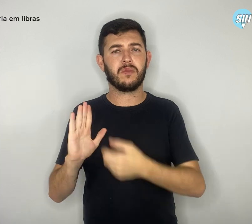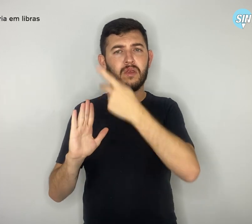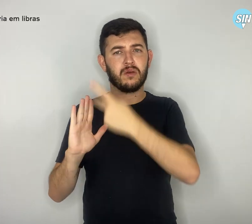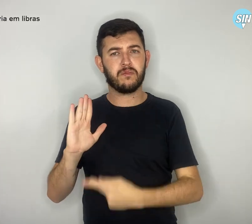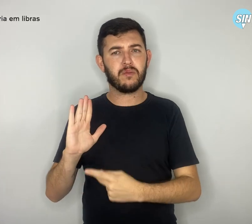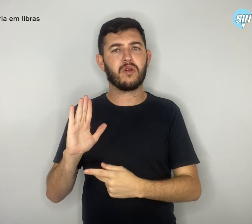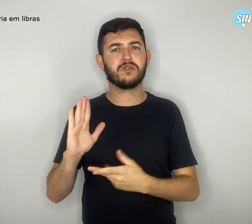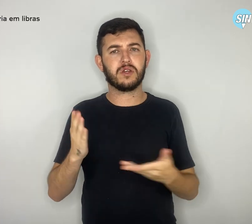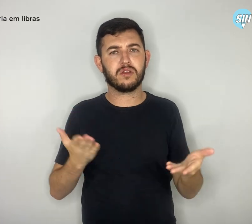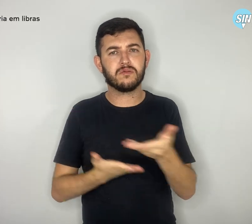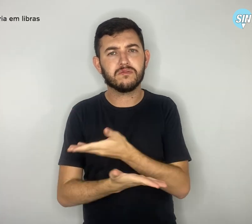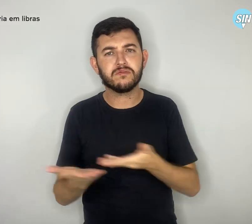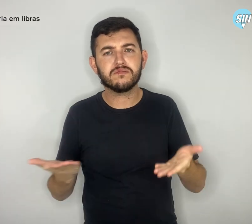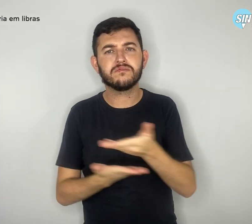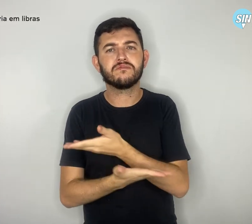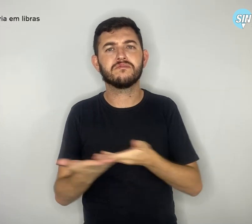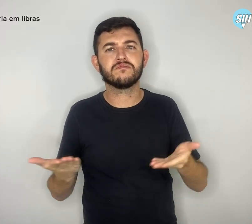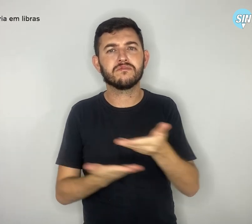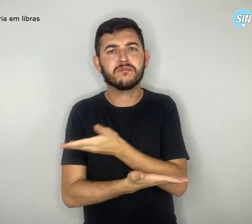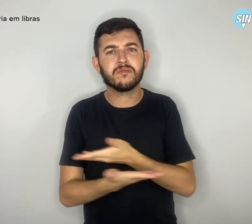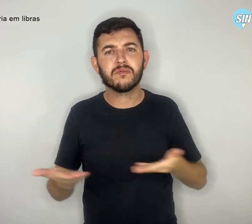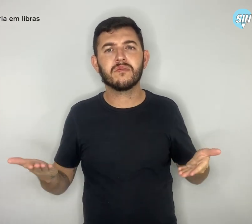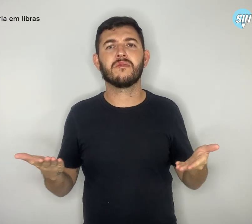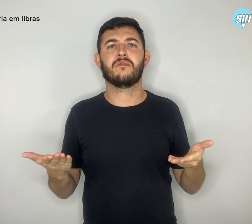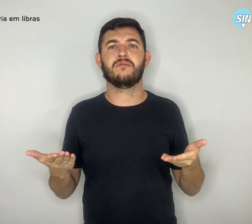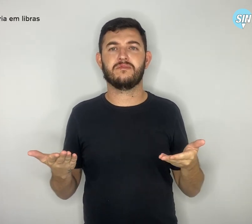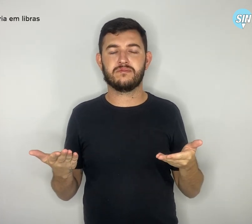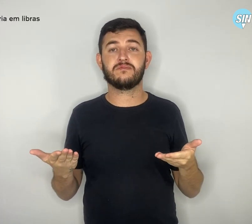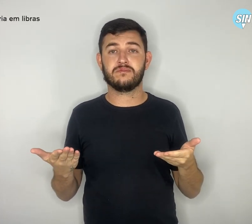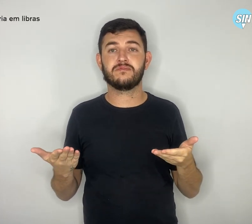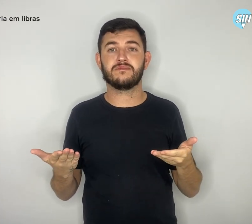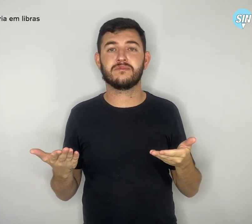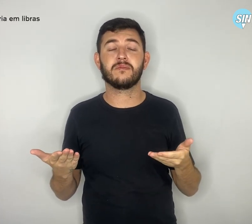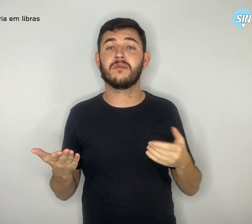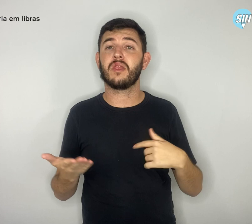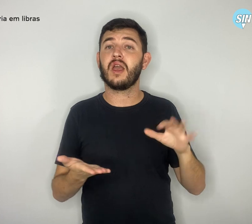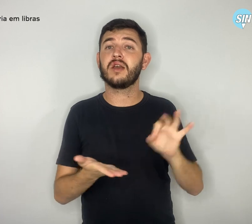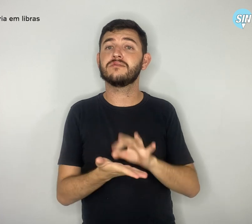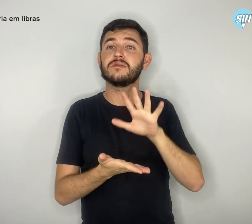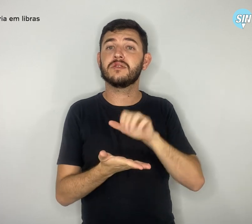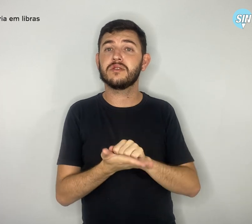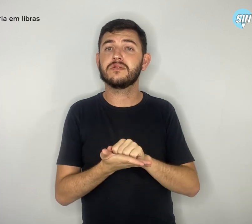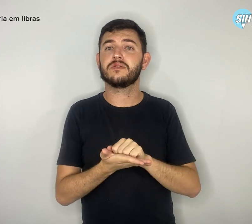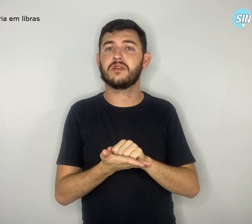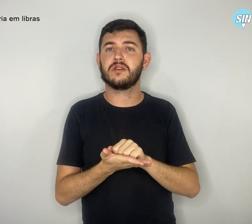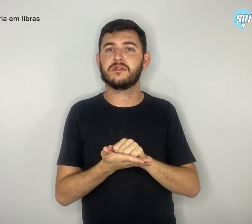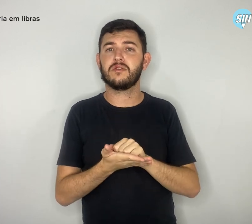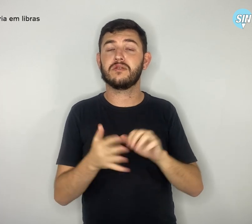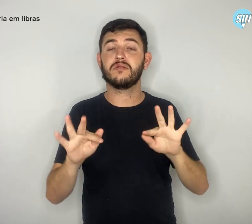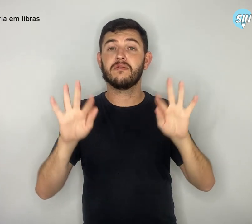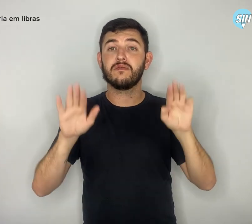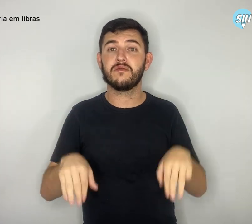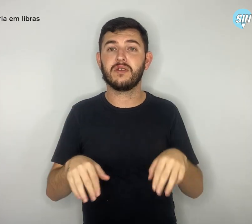desenvolvem na escola. As inscrições estão abertas até o dia 20 de novembro.